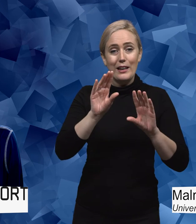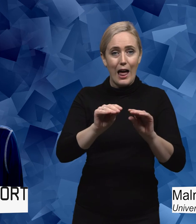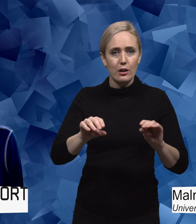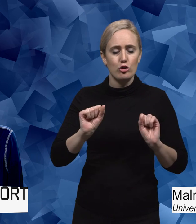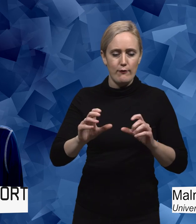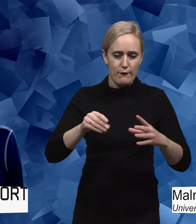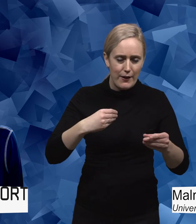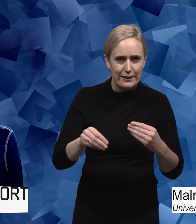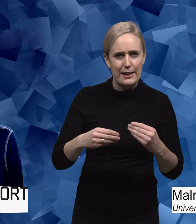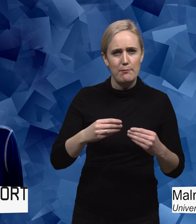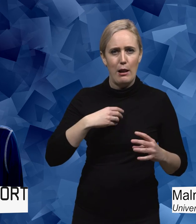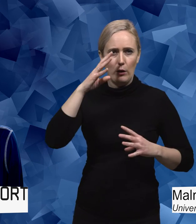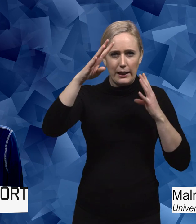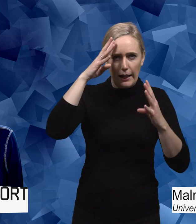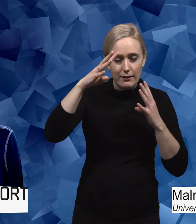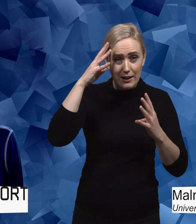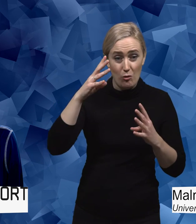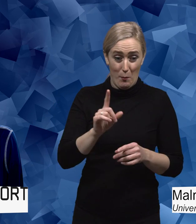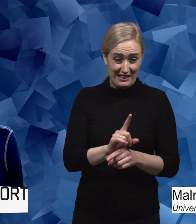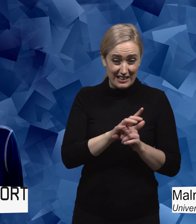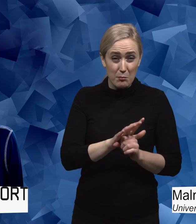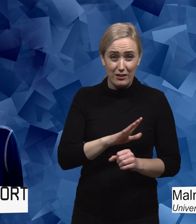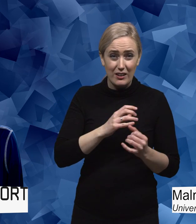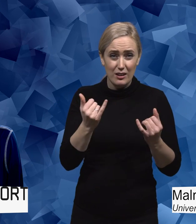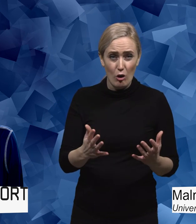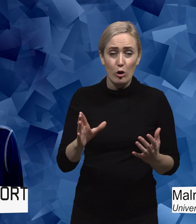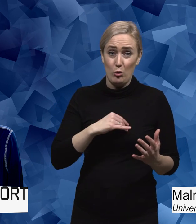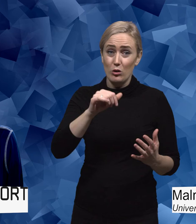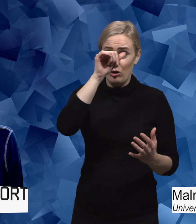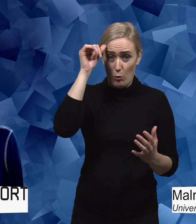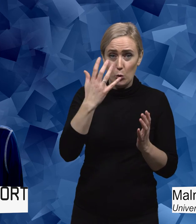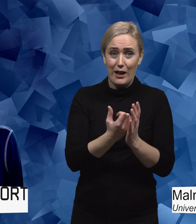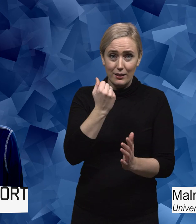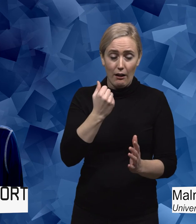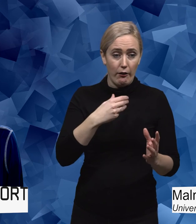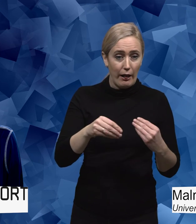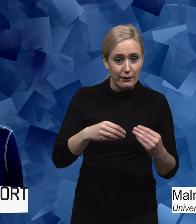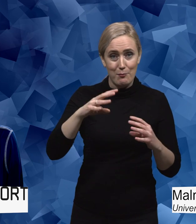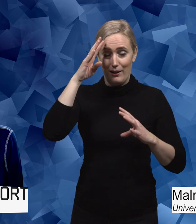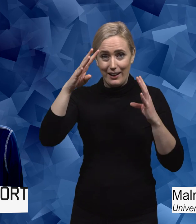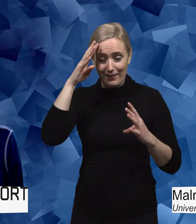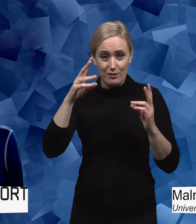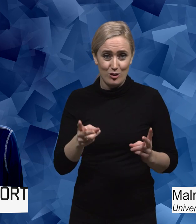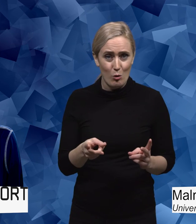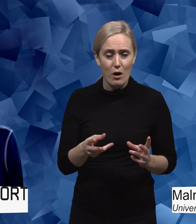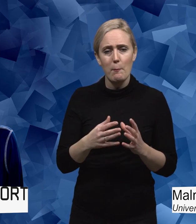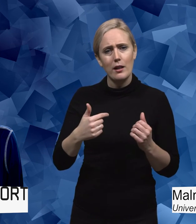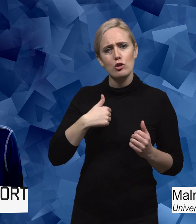kreativ. Och med tidspress och sånt så är det förstås svårt att vara kreativ och flexibel kanske. Men jag tror att